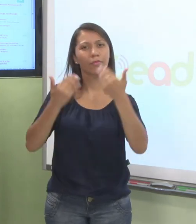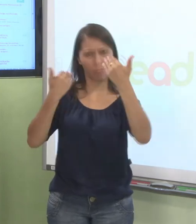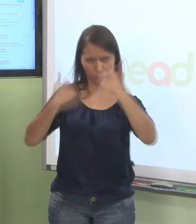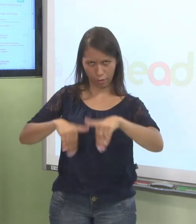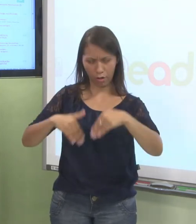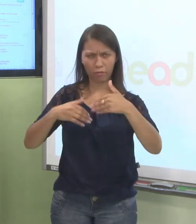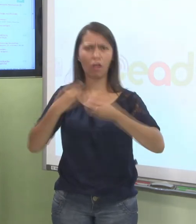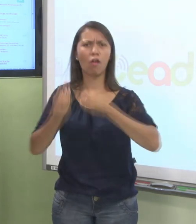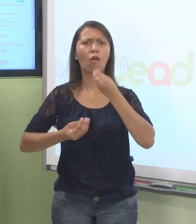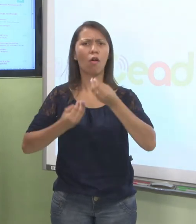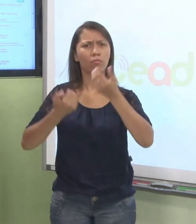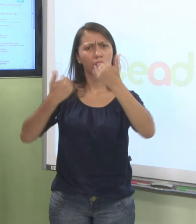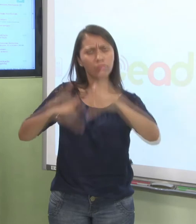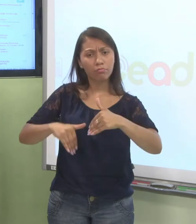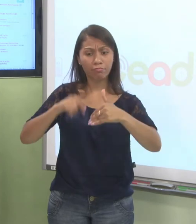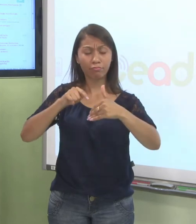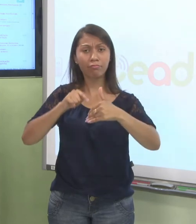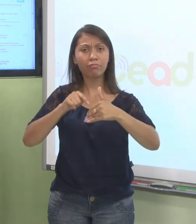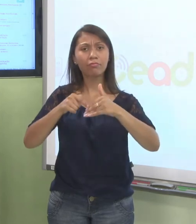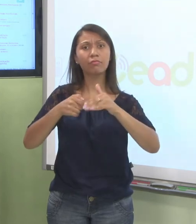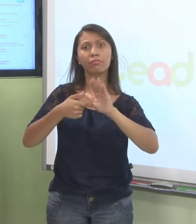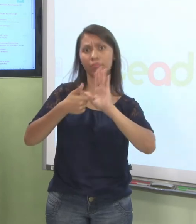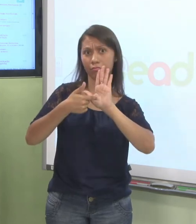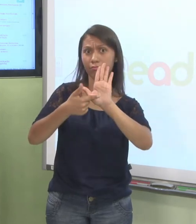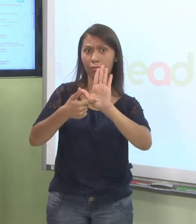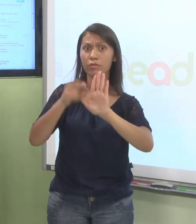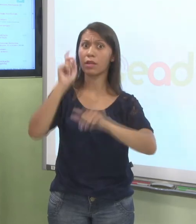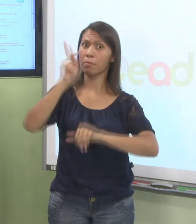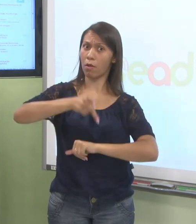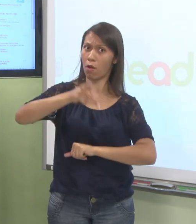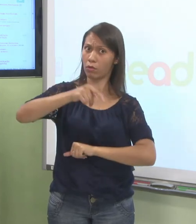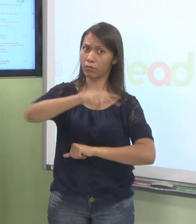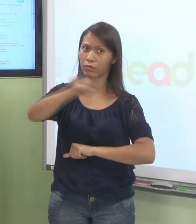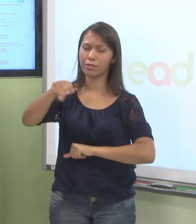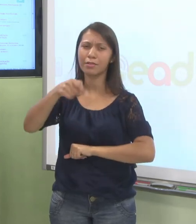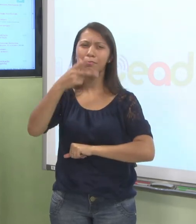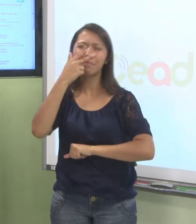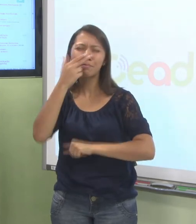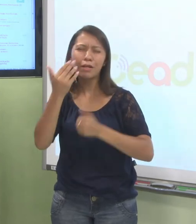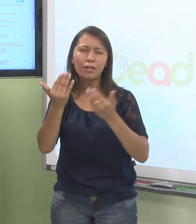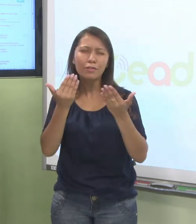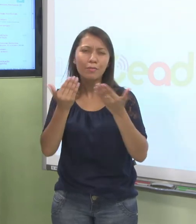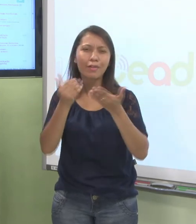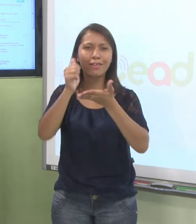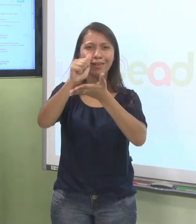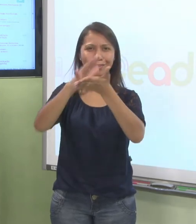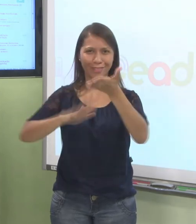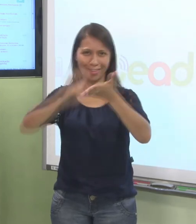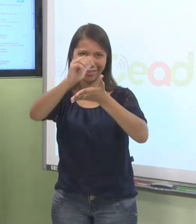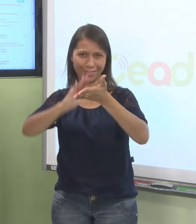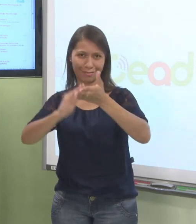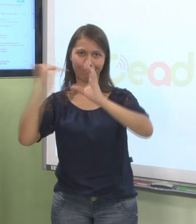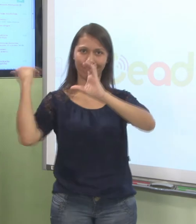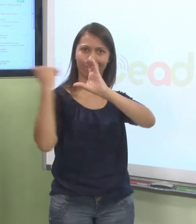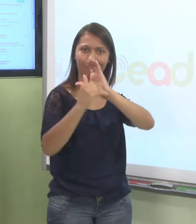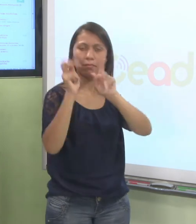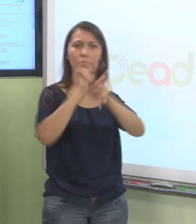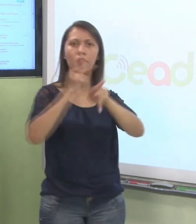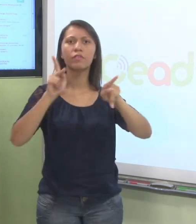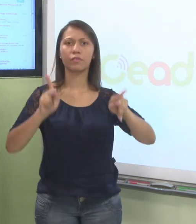serve para avaliar vocês. Ou seja, é uma espécie de uma tarefinha que vocês têm que enviar para o professor. Vamos clicar aqui e vamos ver o ela